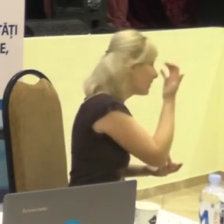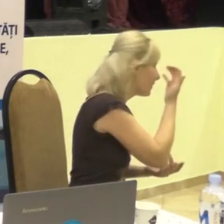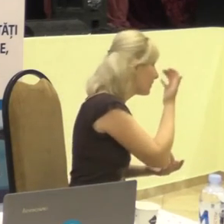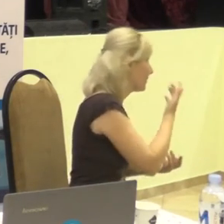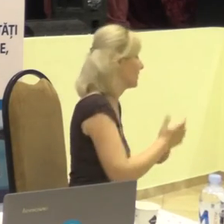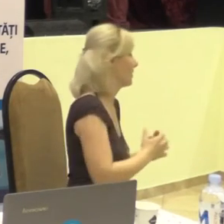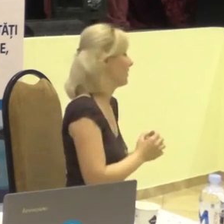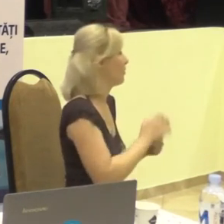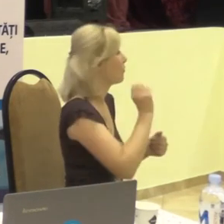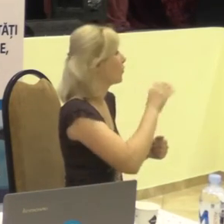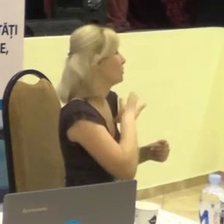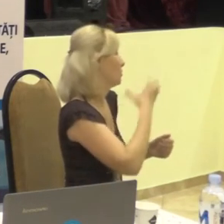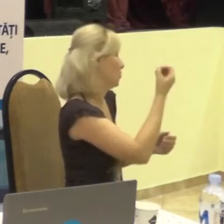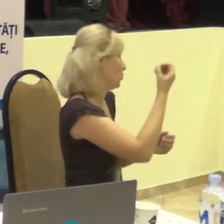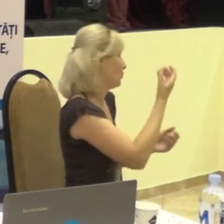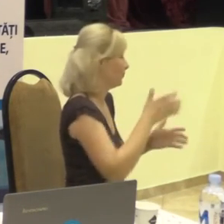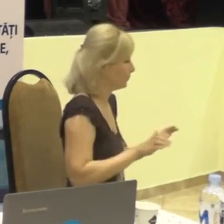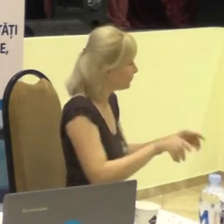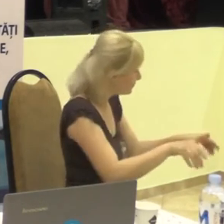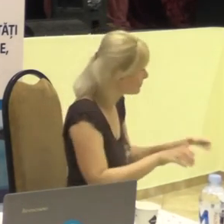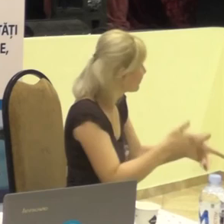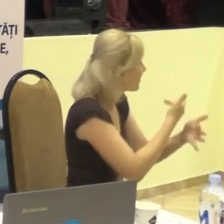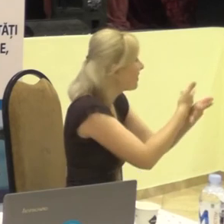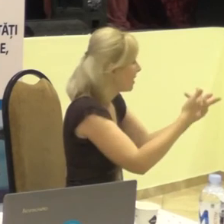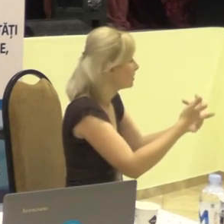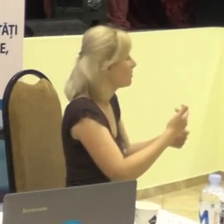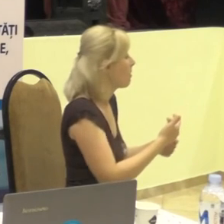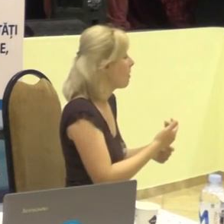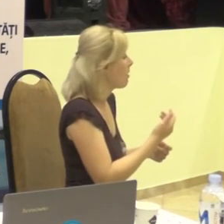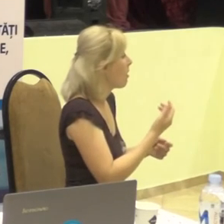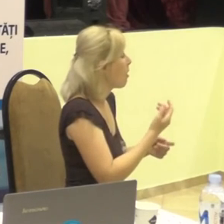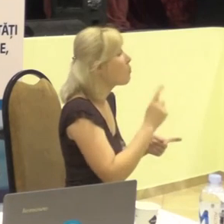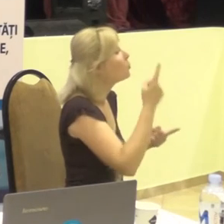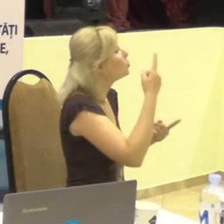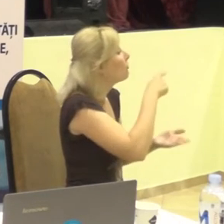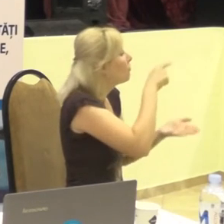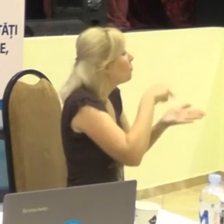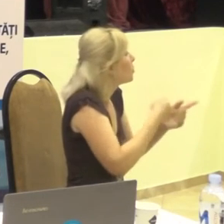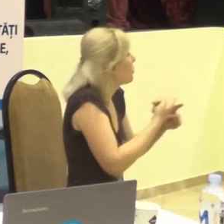poate dizabilități locomotorii și care este rațiunea acestei întrebări?